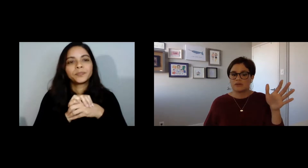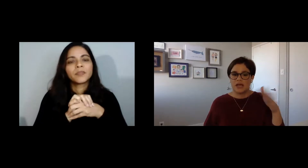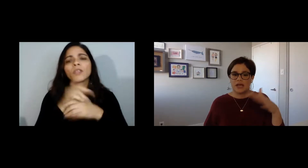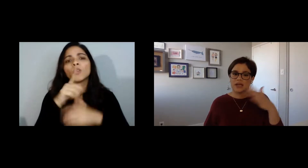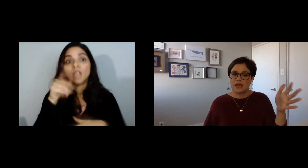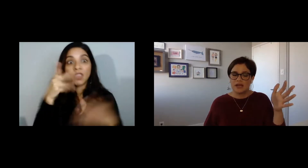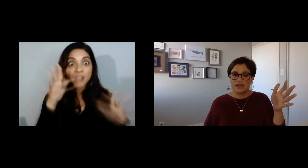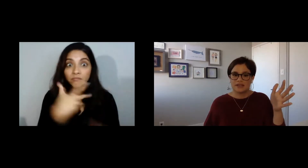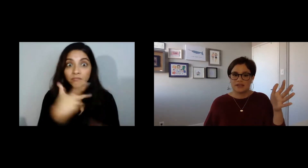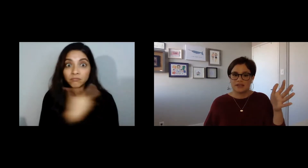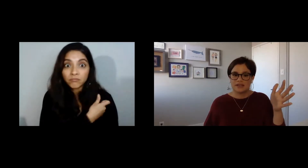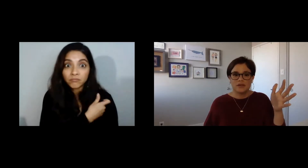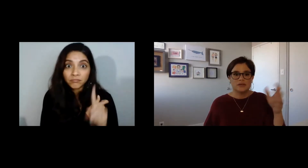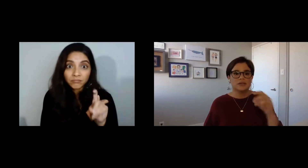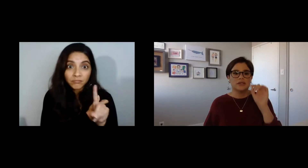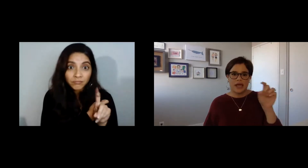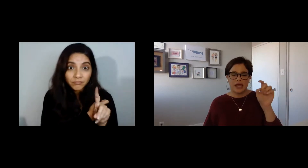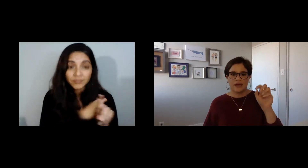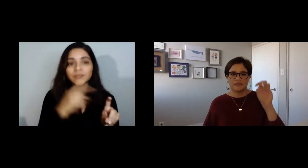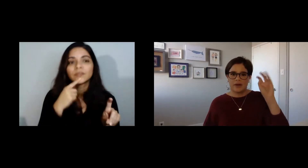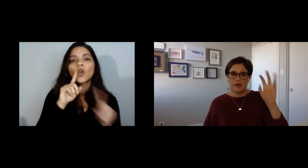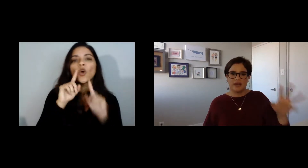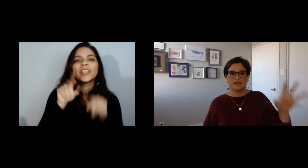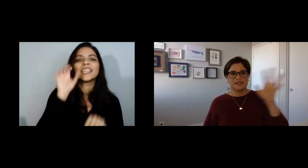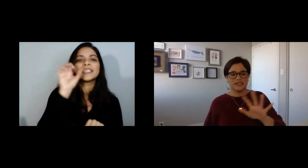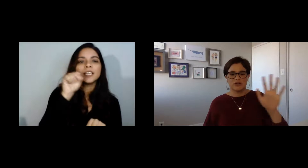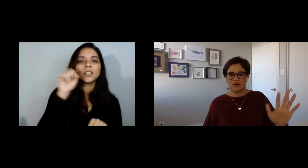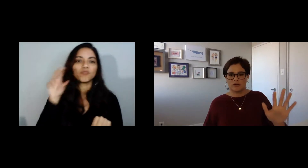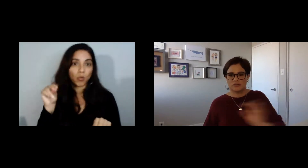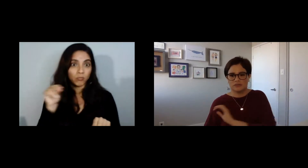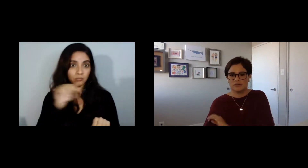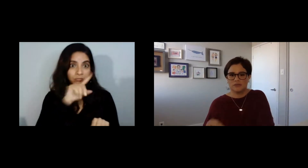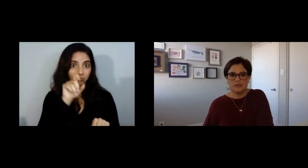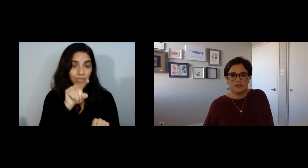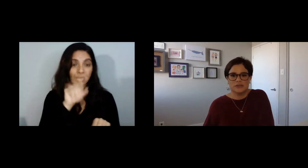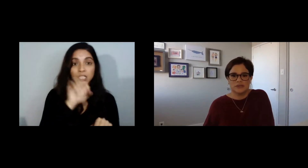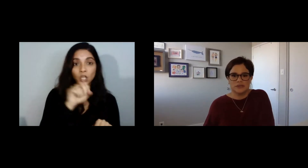vacunaron si hay alguien aquí que ya se vacunó te vacunaste sí o no